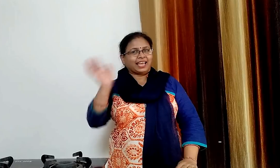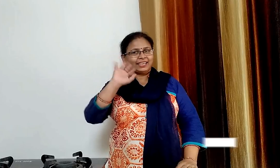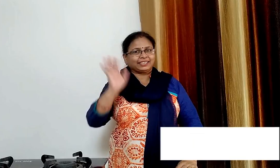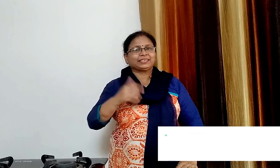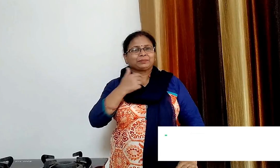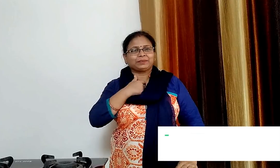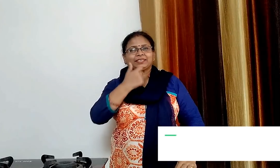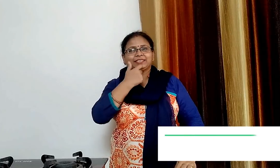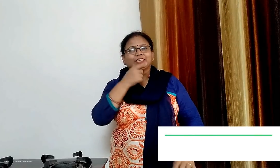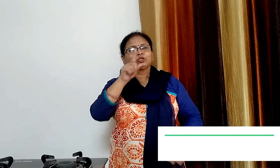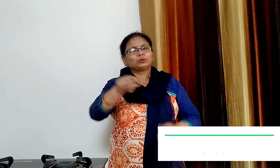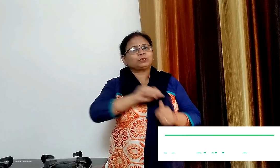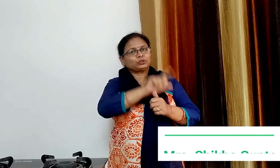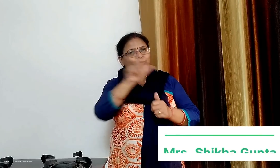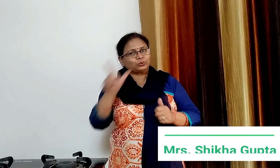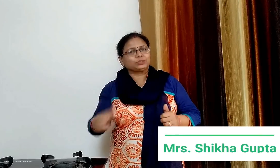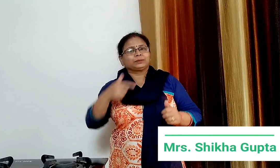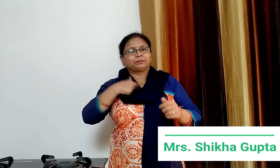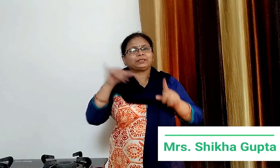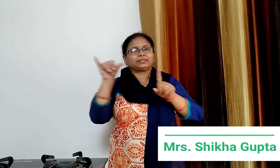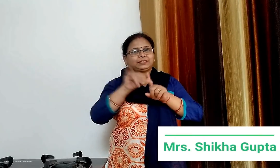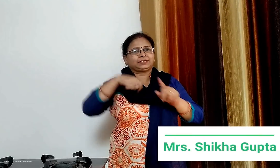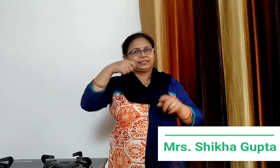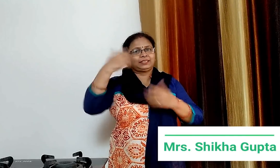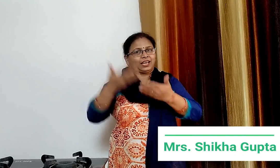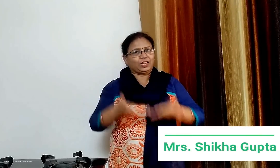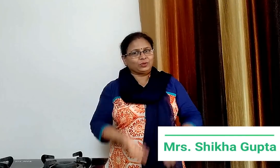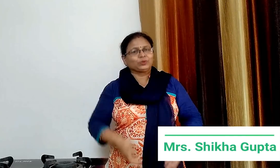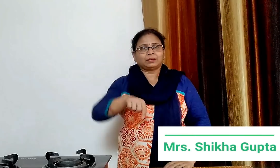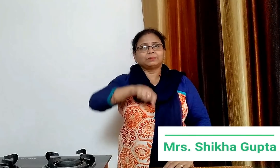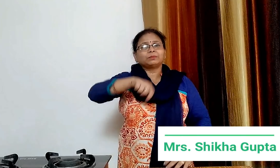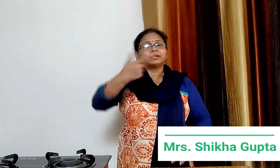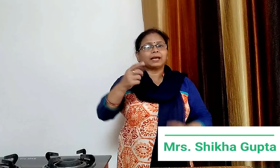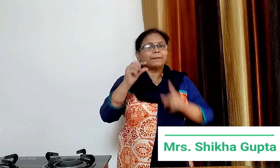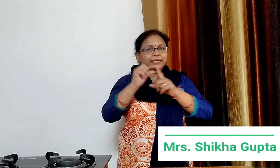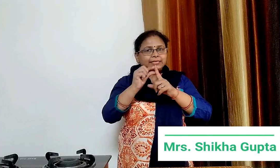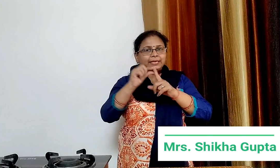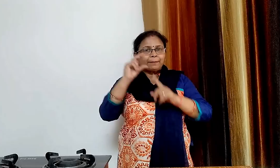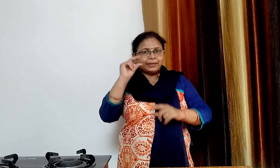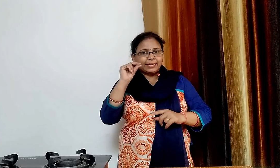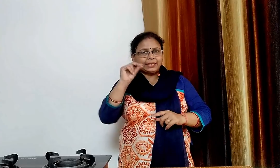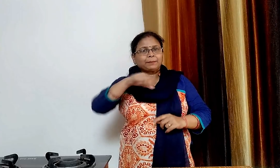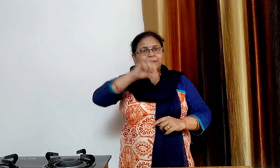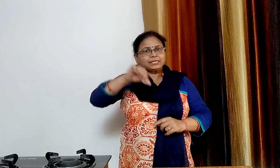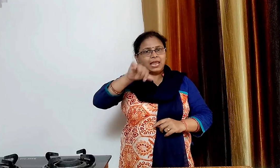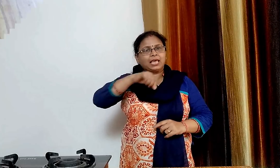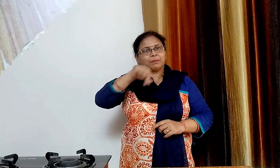हेलो फ्रेंड्स मैं शेका आप सभी का अपने यूट्यूब पैनल पर स्वागत करती हूँ आज हम तवा पनीर मसाला बनाएंगे